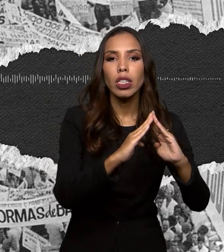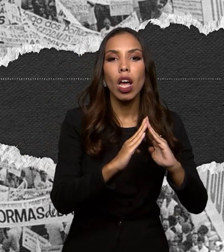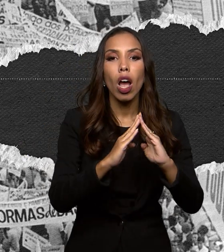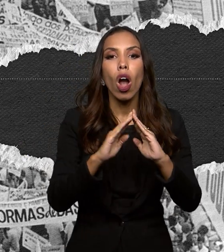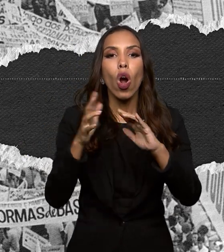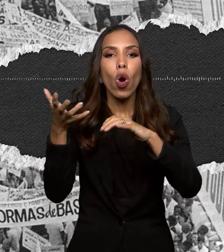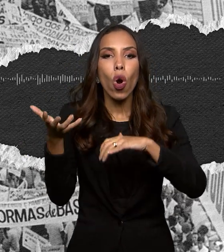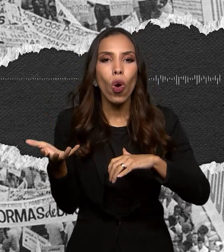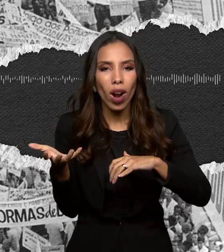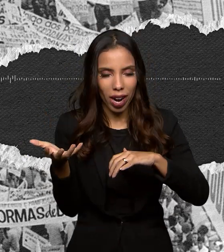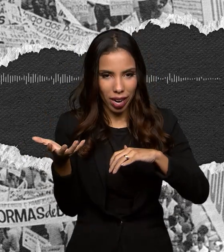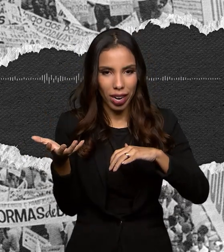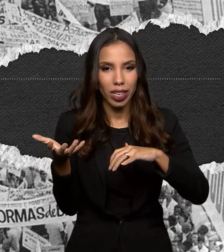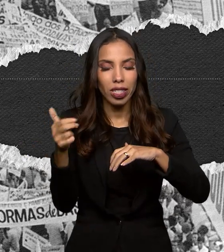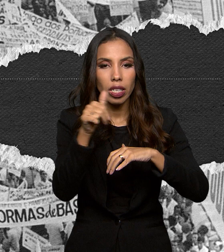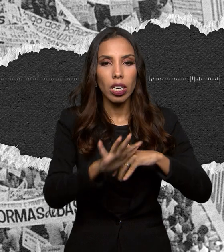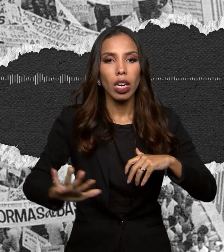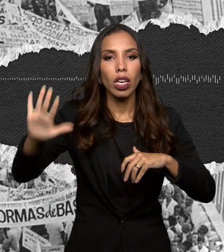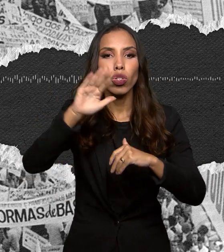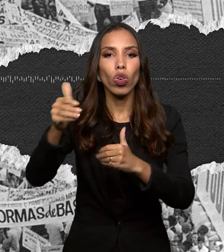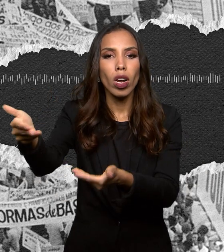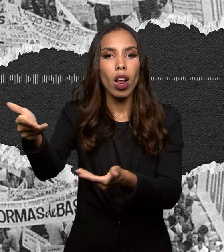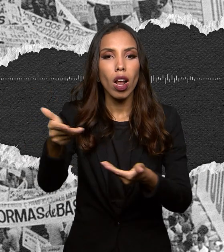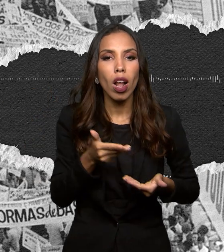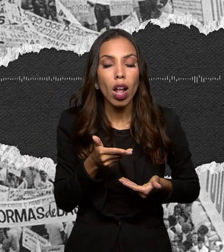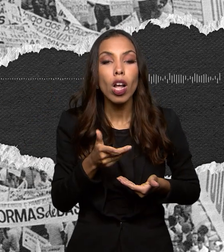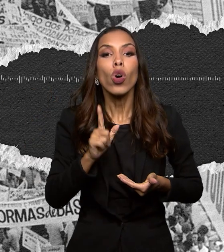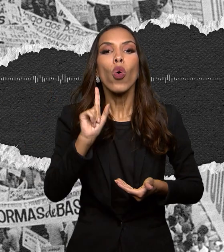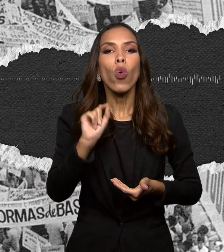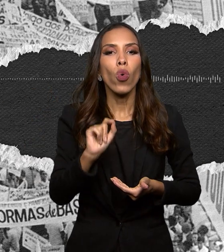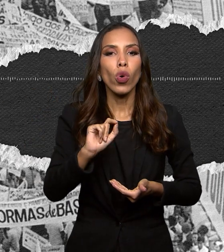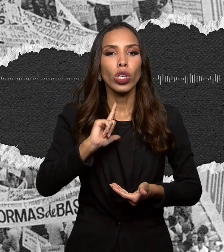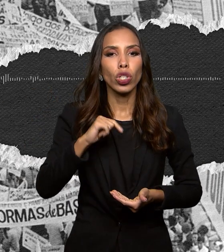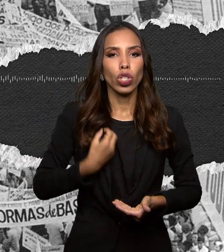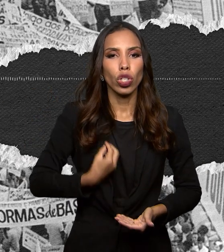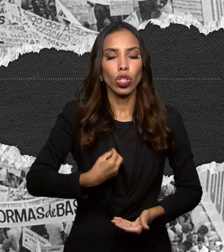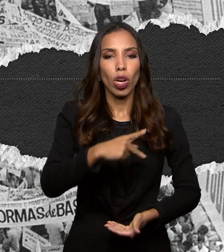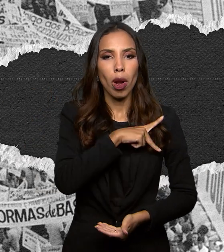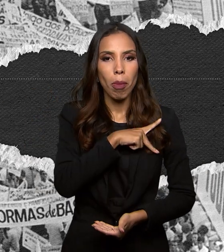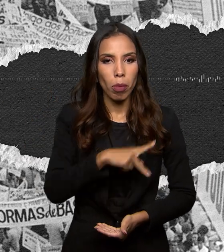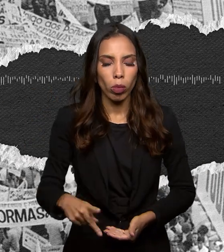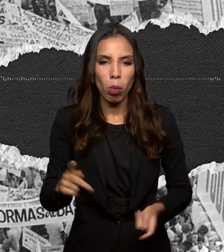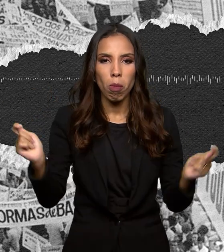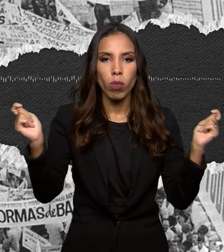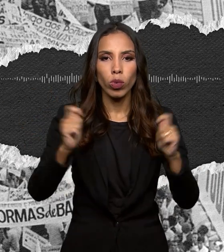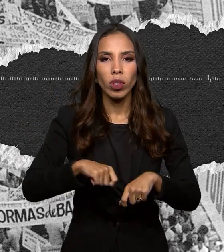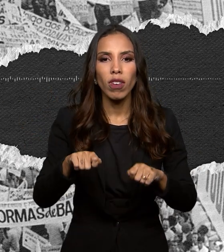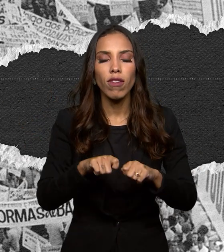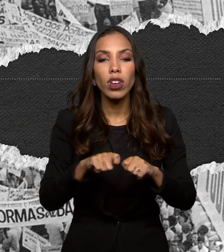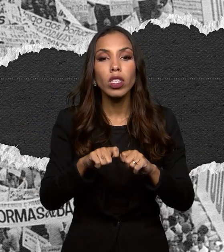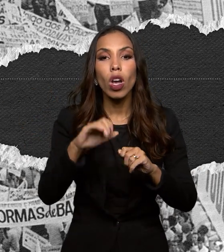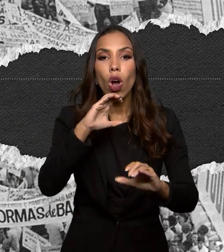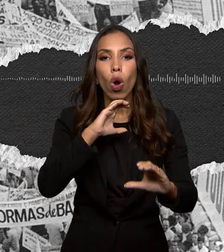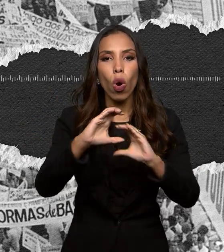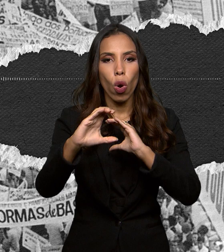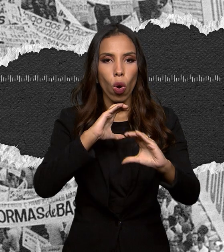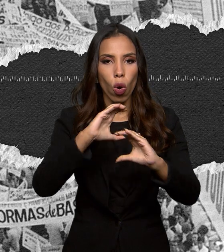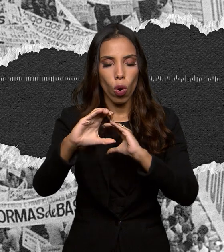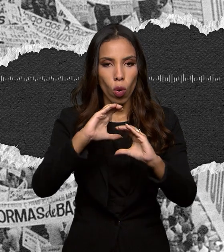foi convocada, a fim de que esta presidência pudesse fazer uma comunicação. Já estamos na